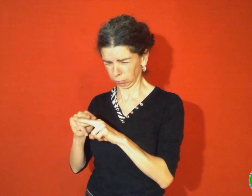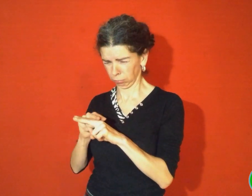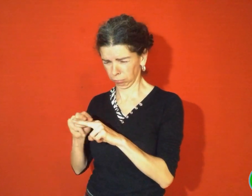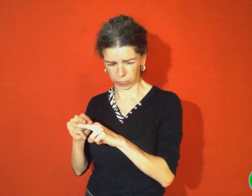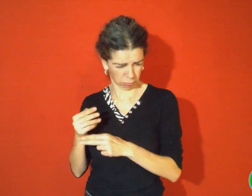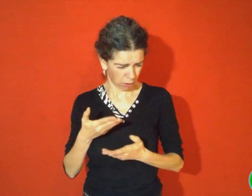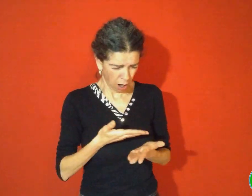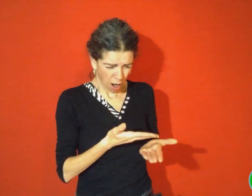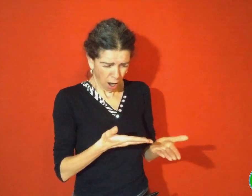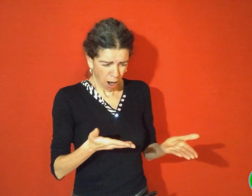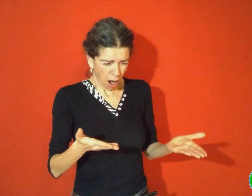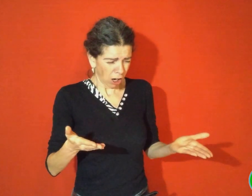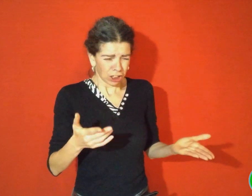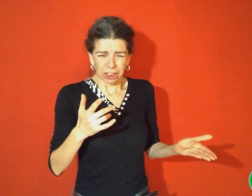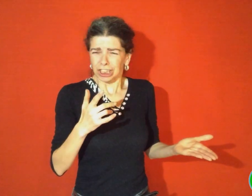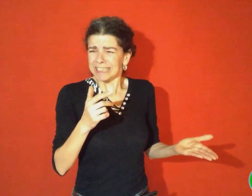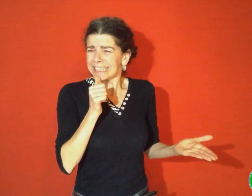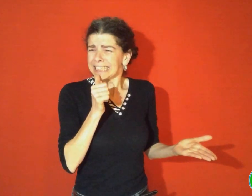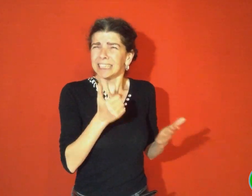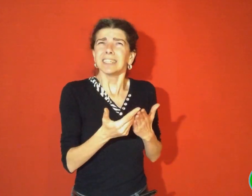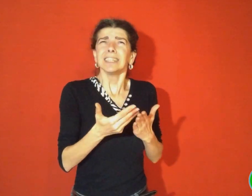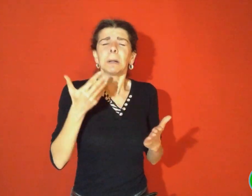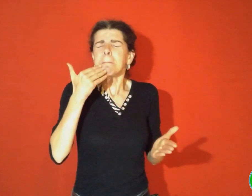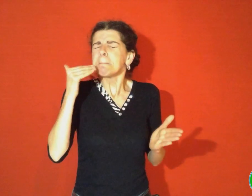Jamais il n'avait fait un aussi bon repas.